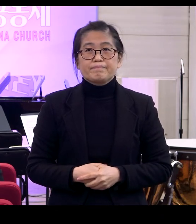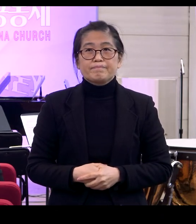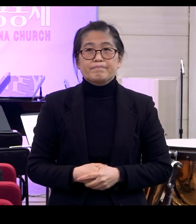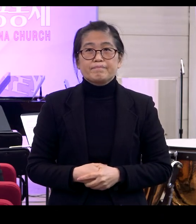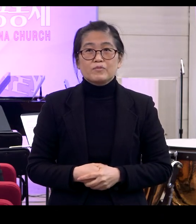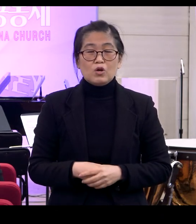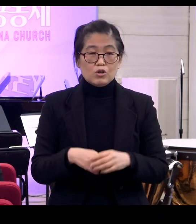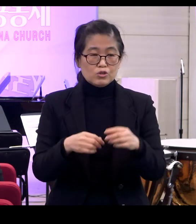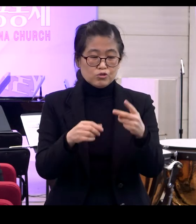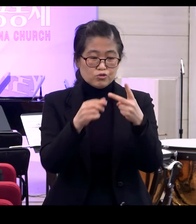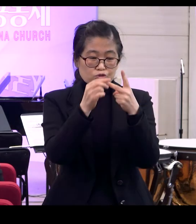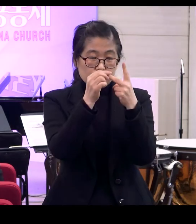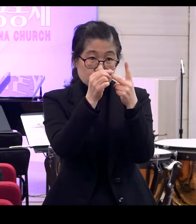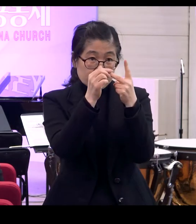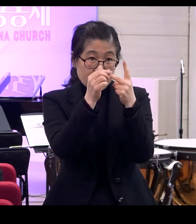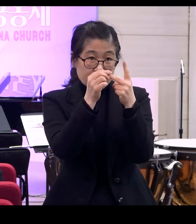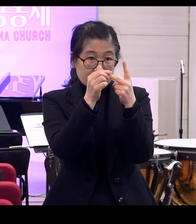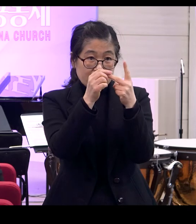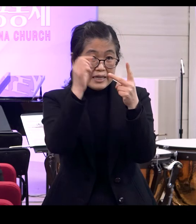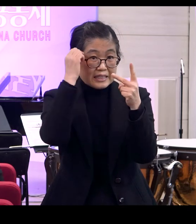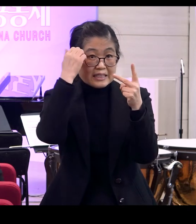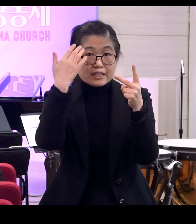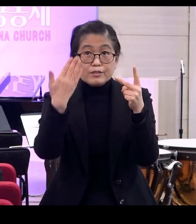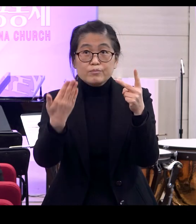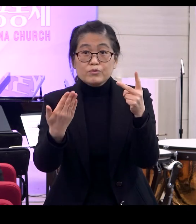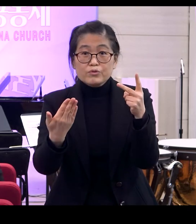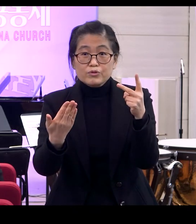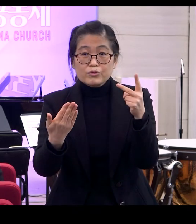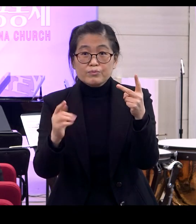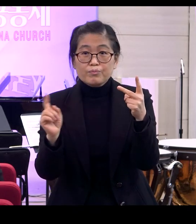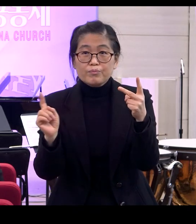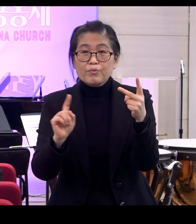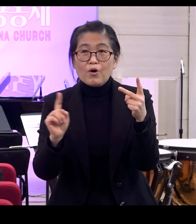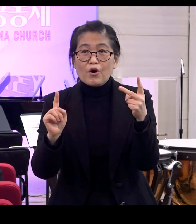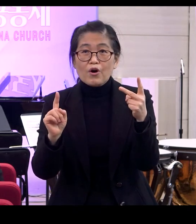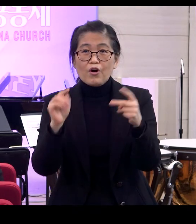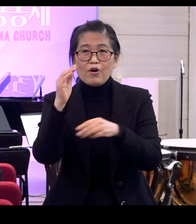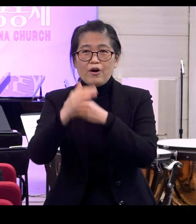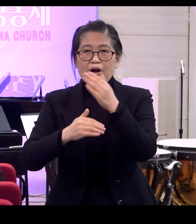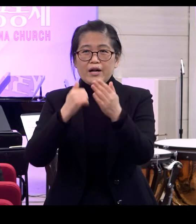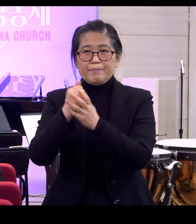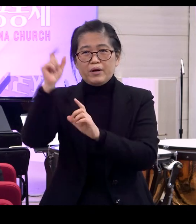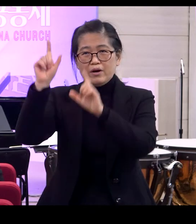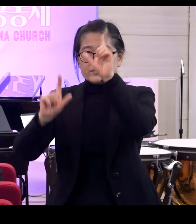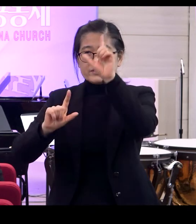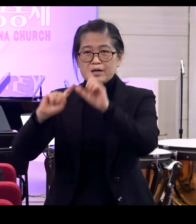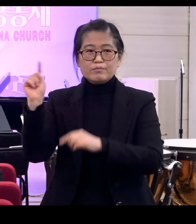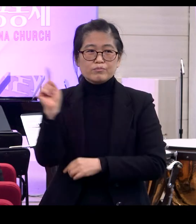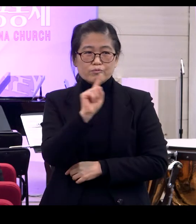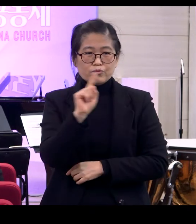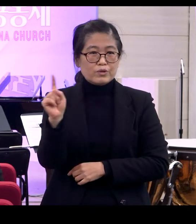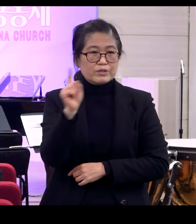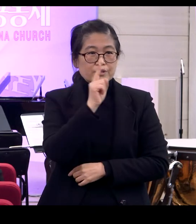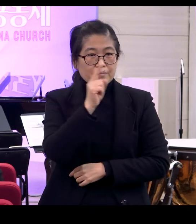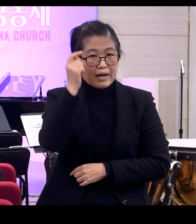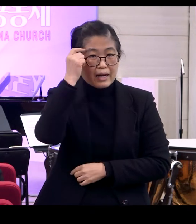두 번째 또 하나의 질문 중요한 질문이 바로 뭐냐 하나님의 형상은 무엇을 말하는가 하는 것이죠